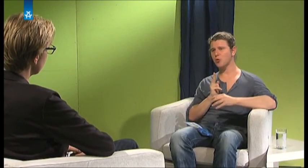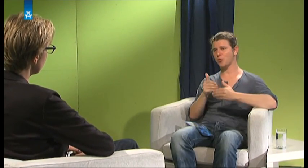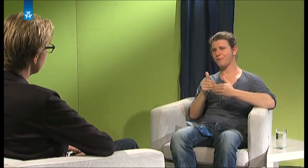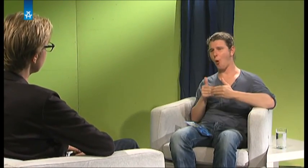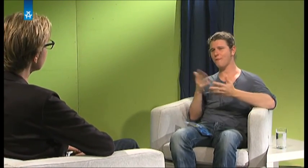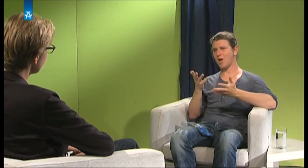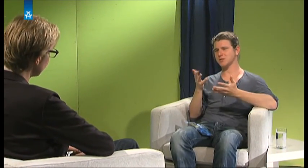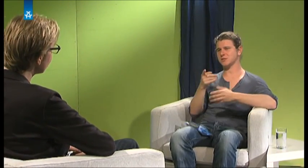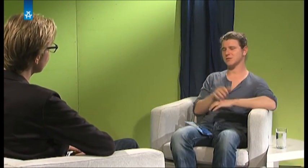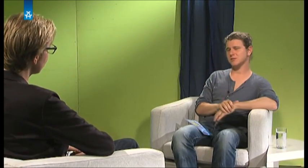amerikanische Universität.